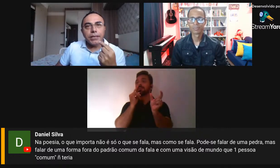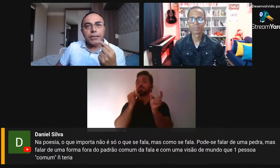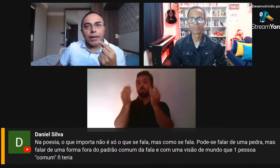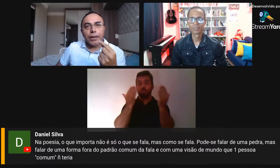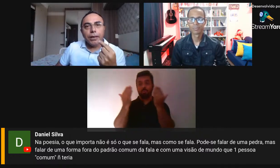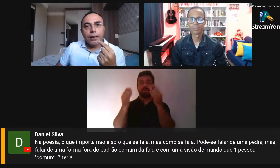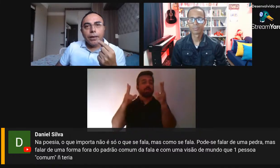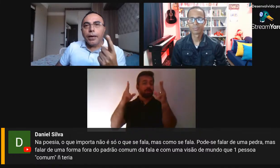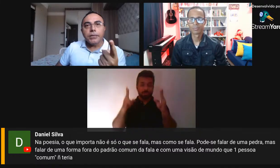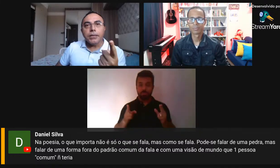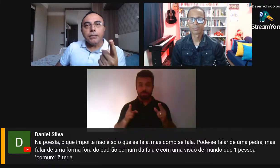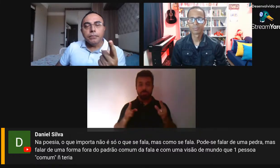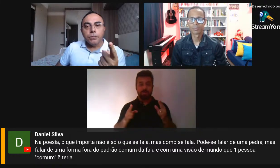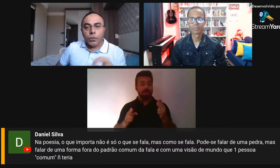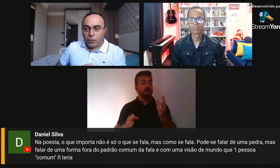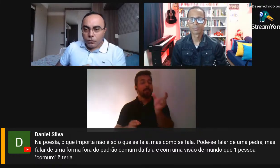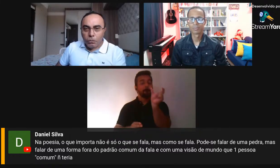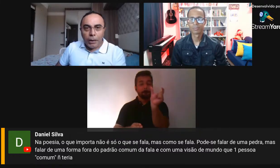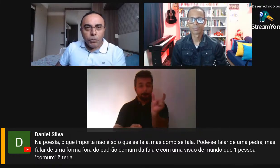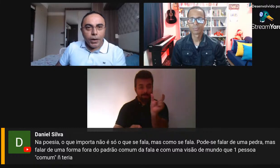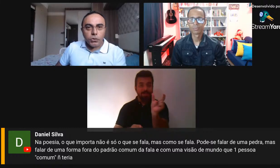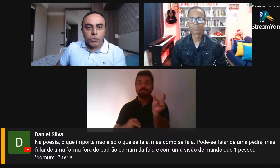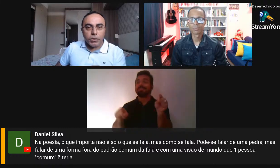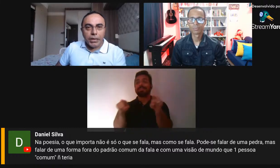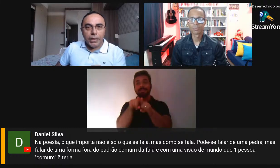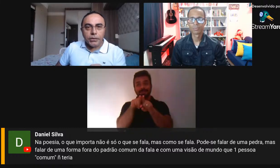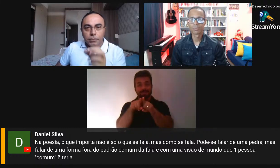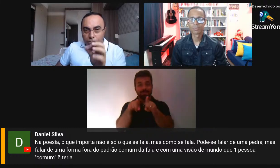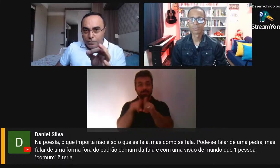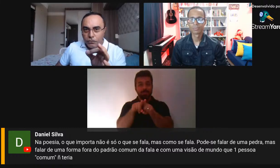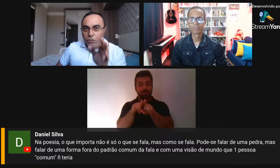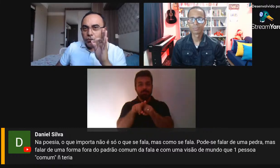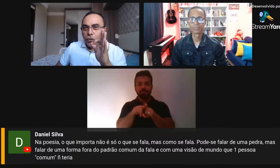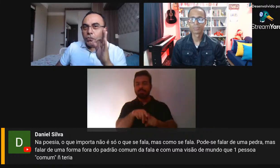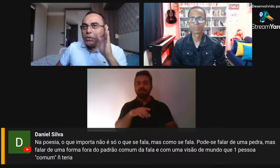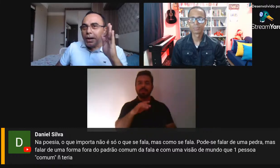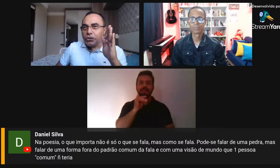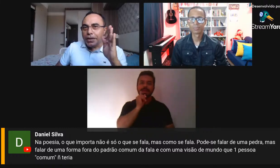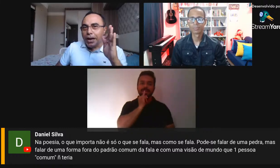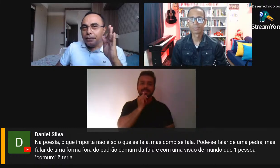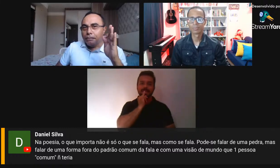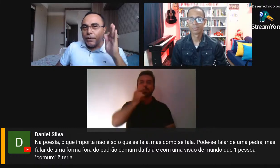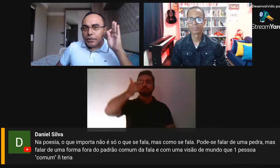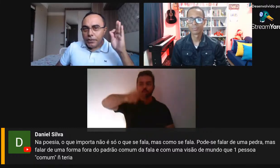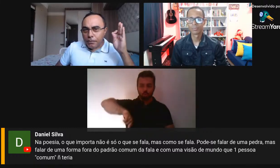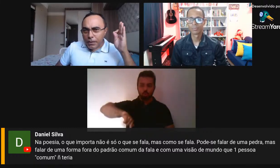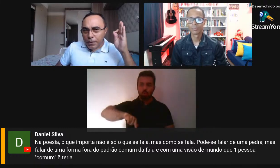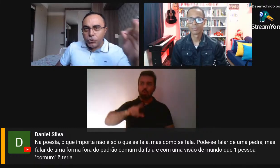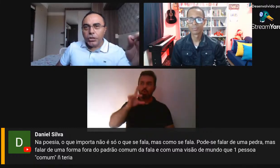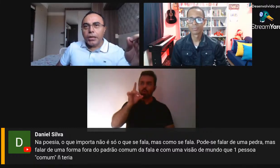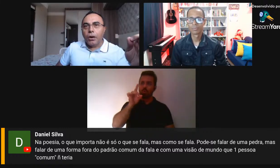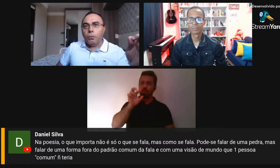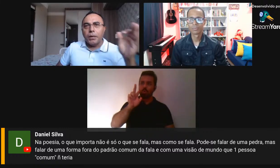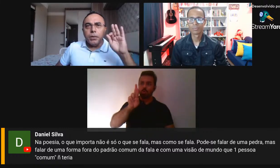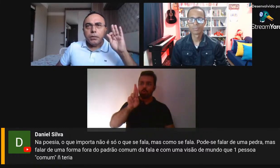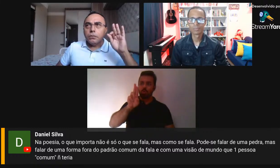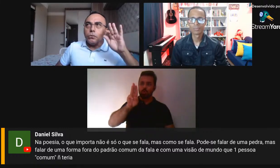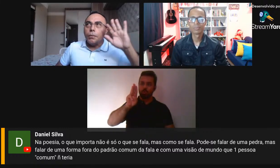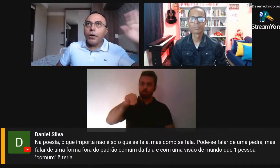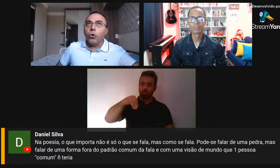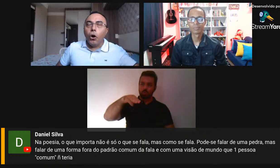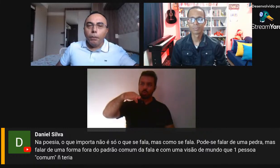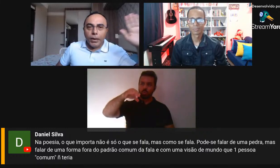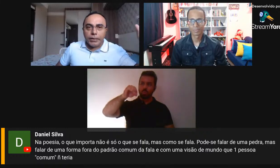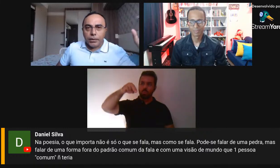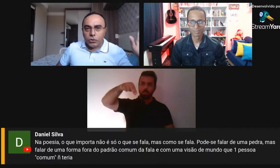mas na escrita, é assim. Vamos lá para o caso do Monte Andrade? Vamos imaginar esse mineiro genial, para mim,